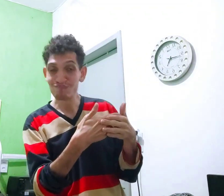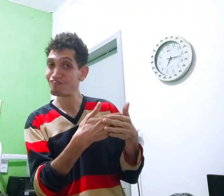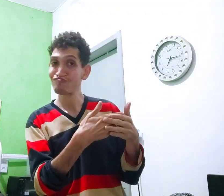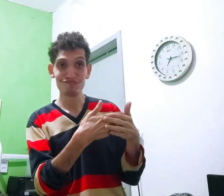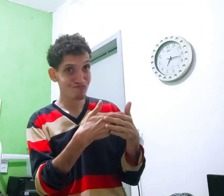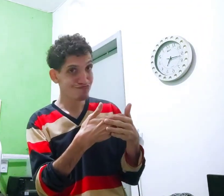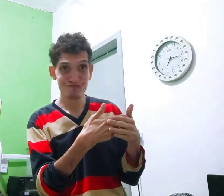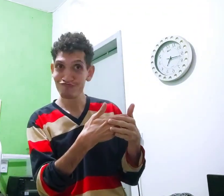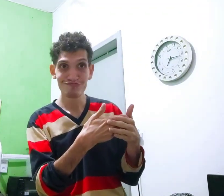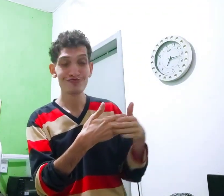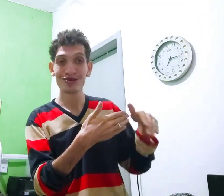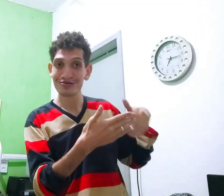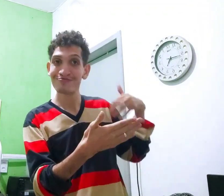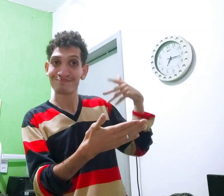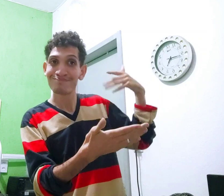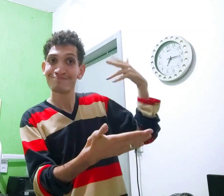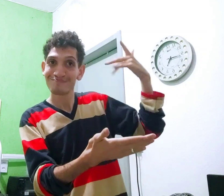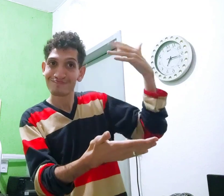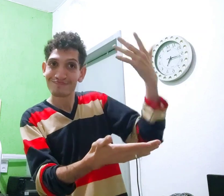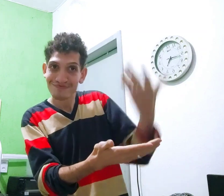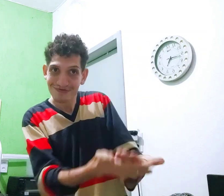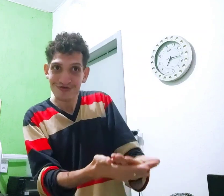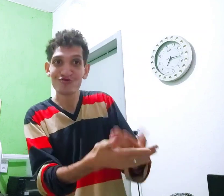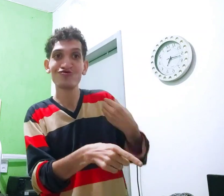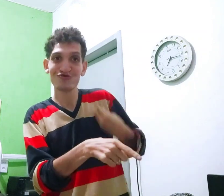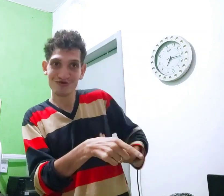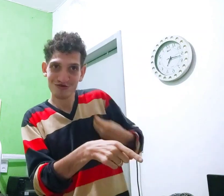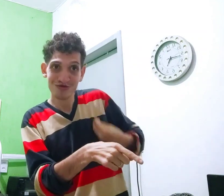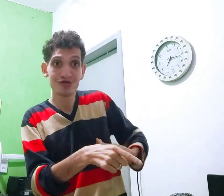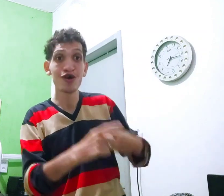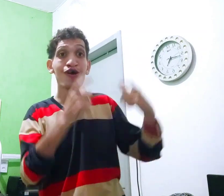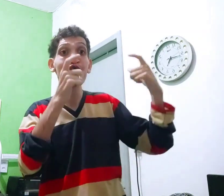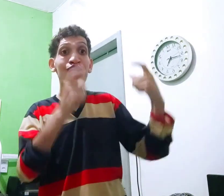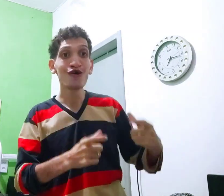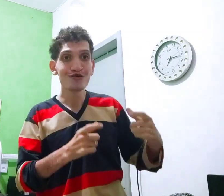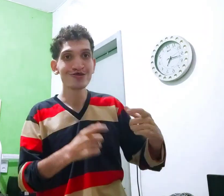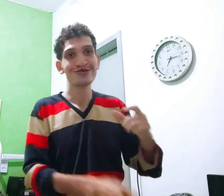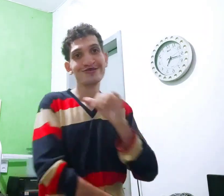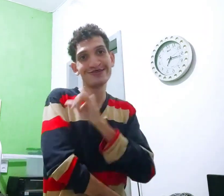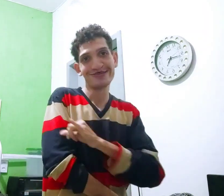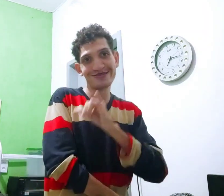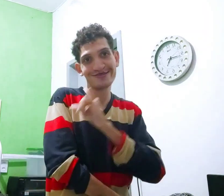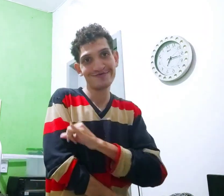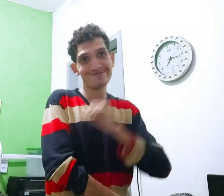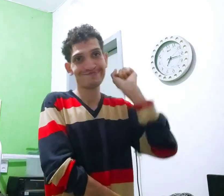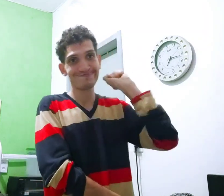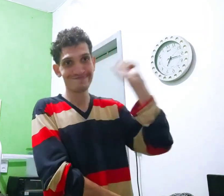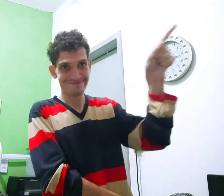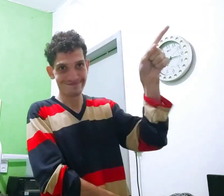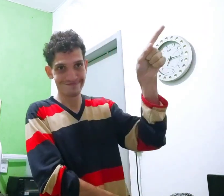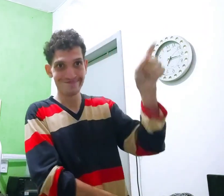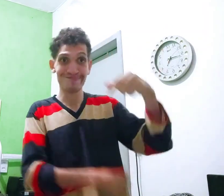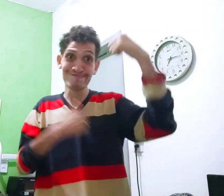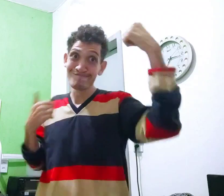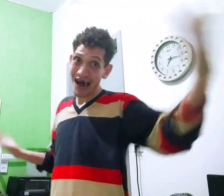pensou? Não. Ele continua até hoje. Existe onde? Rio e janeiro. Lá.